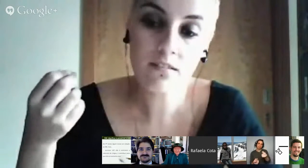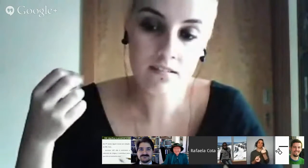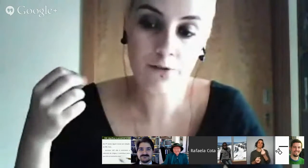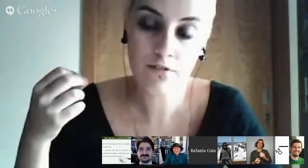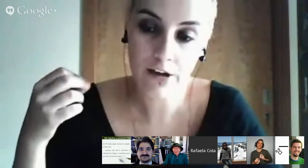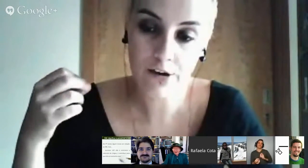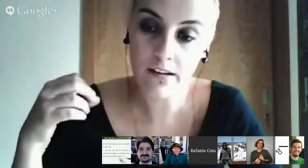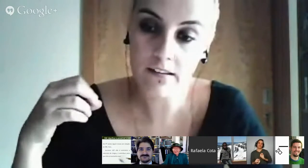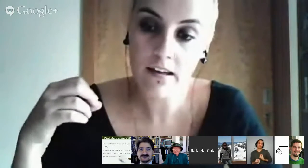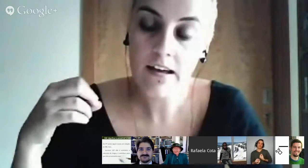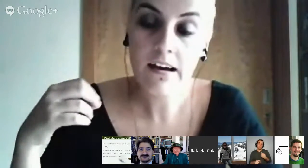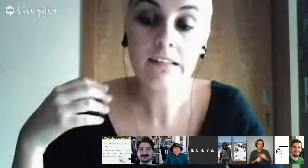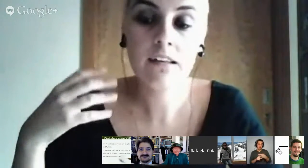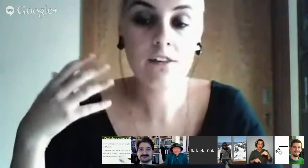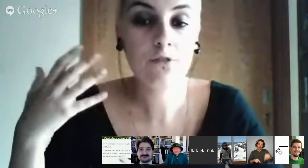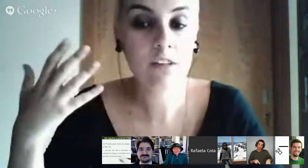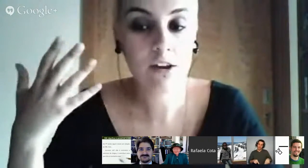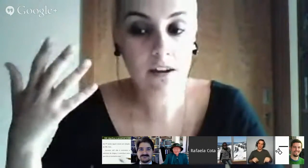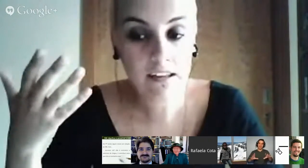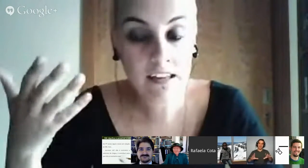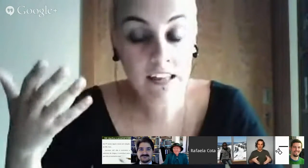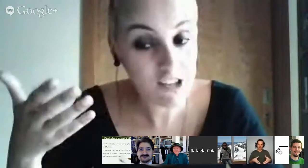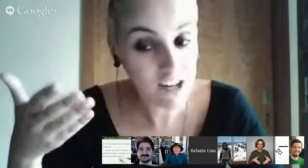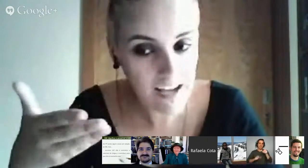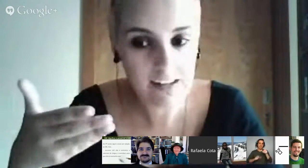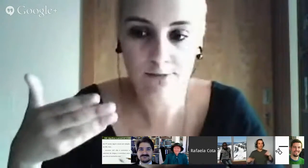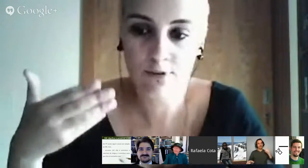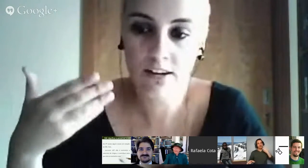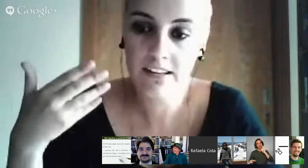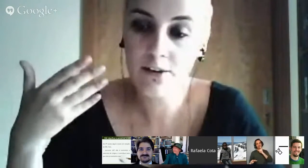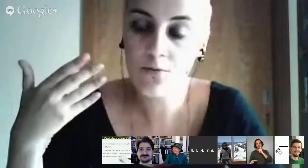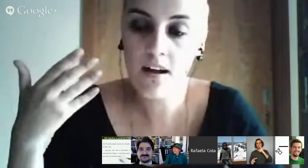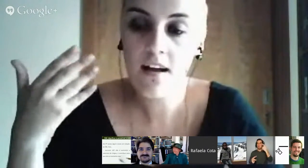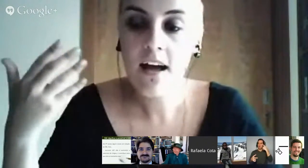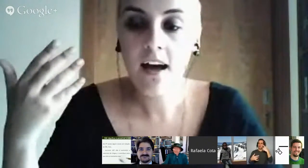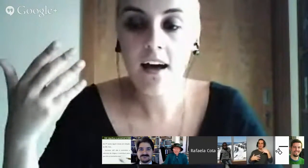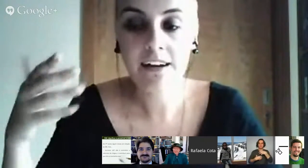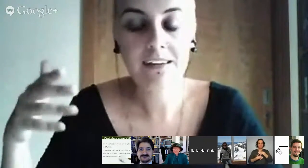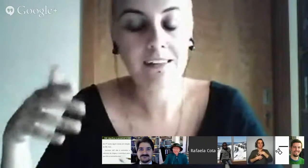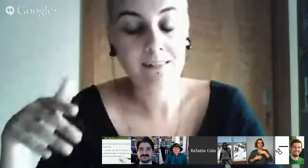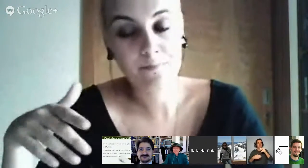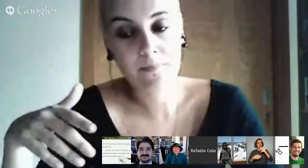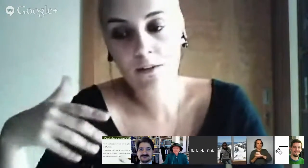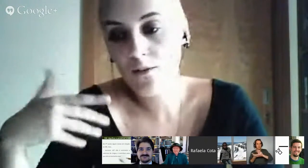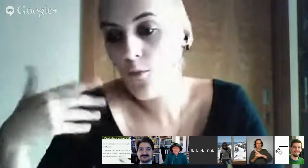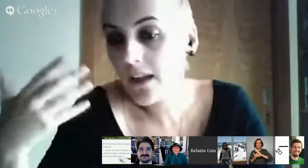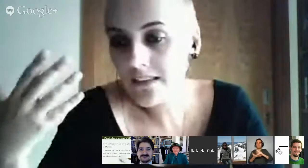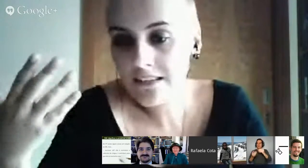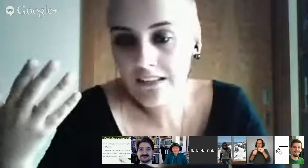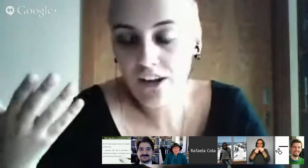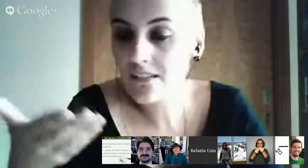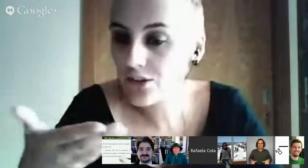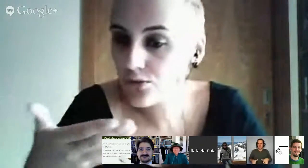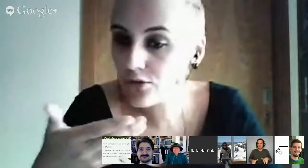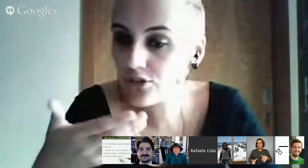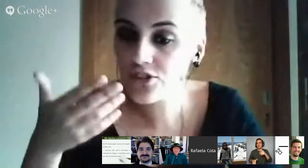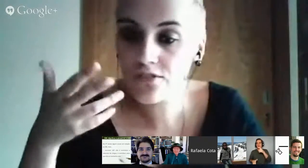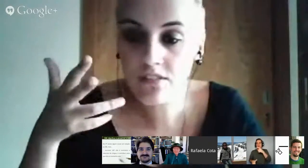utilização do signwriting receia-se que o signwriting irá estragar a língua comenta-se que já existe o registro